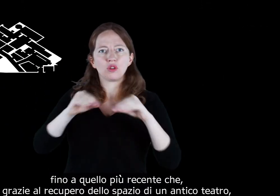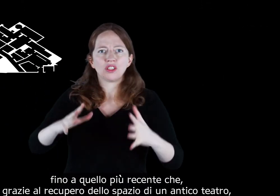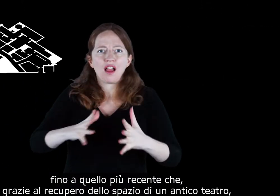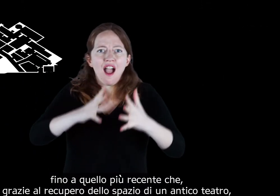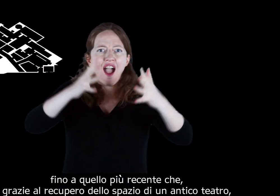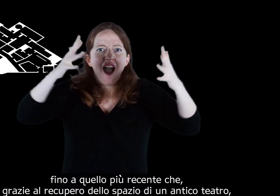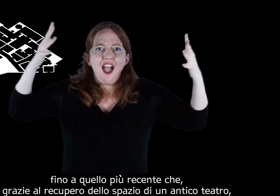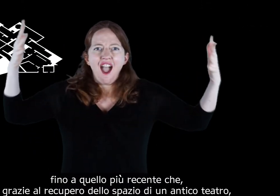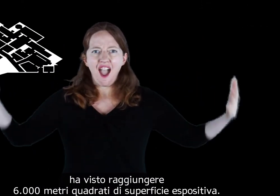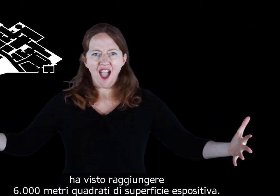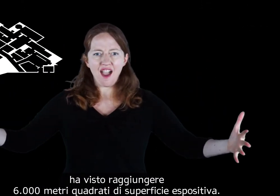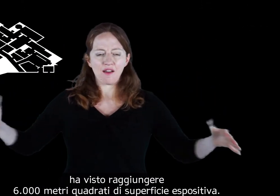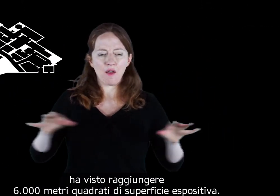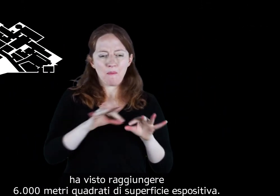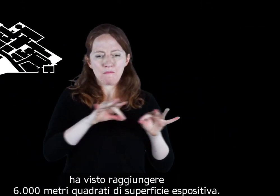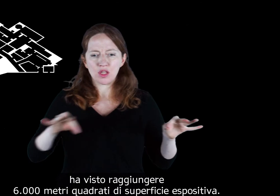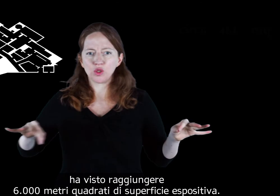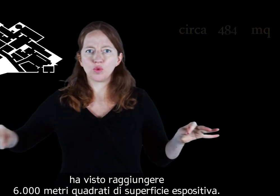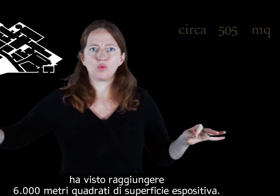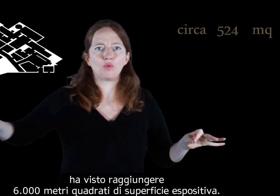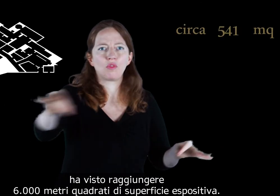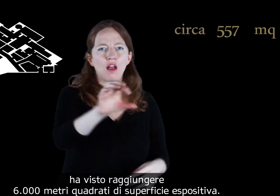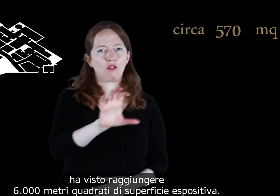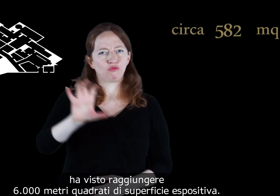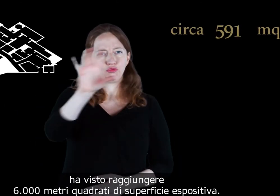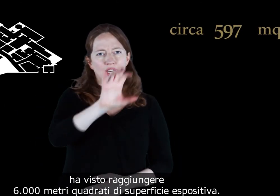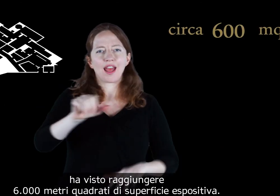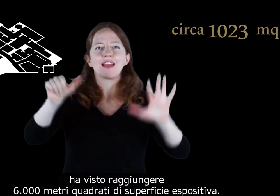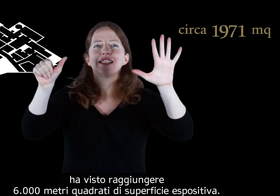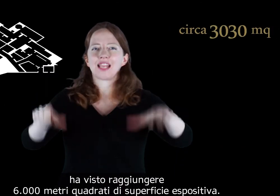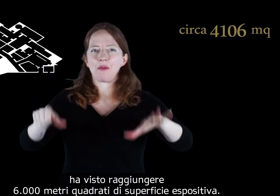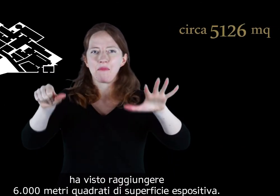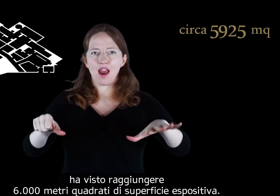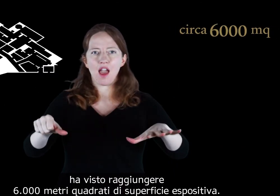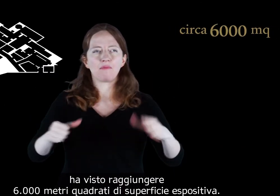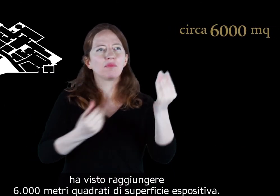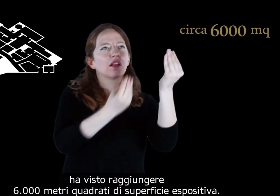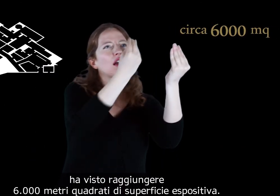un antico teatro, ha visto raggiungere 6.000 metri quadrati di superficie espositiva.